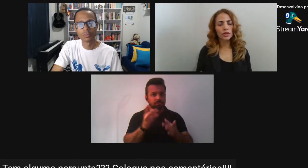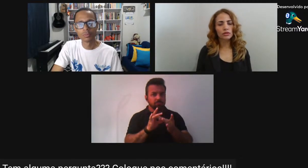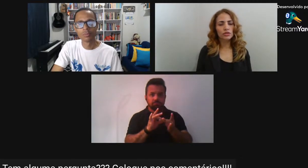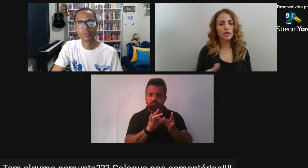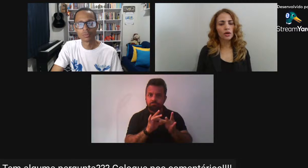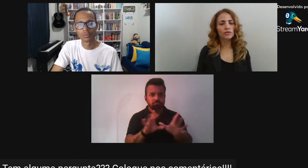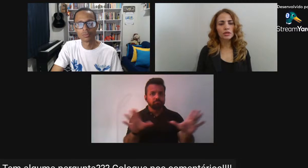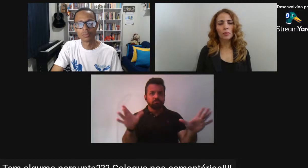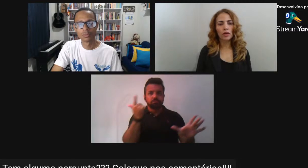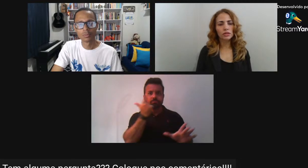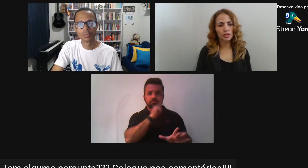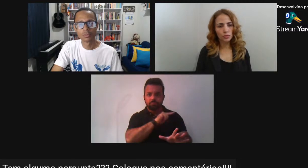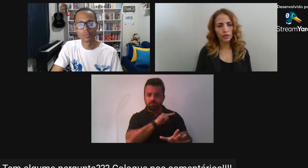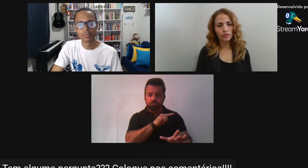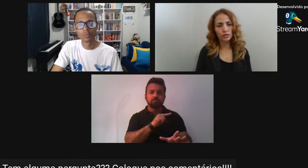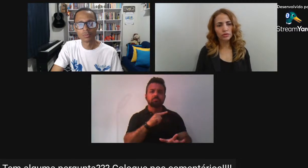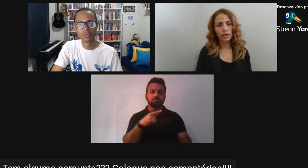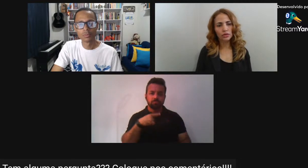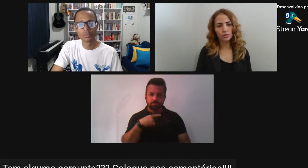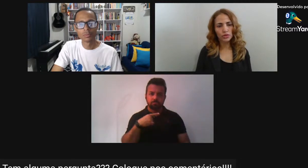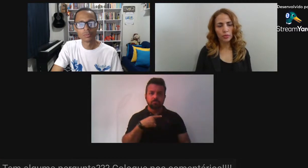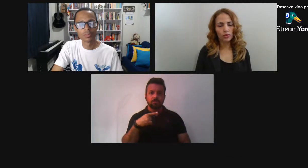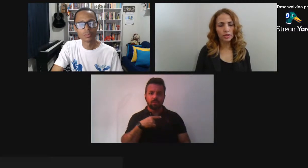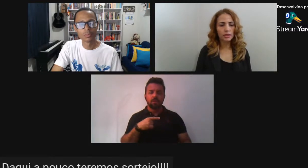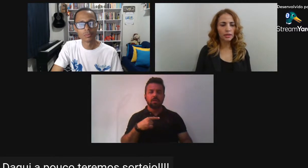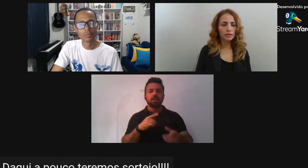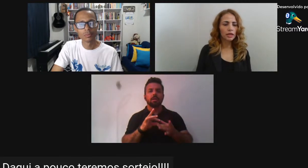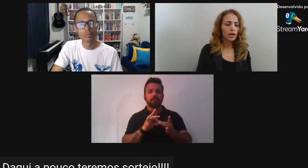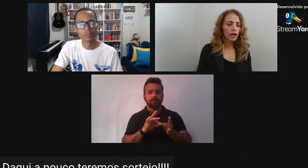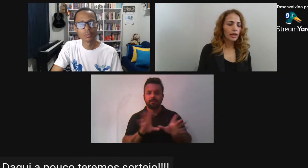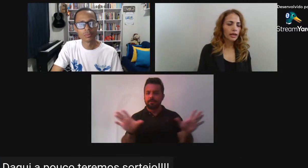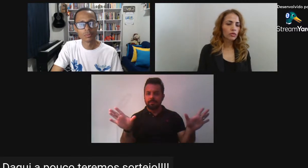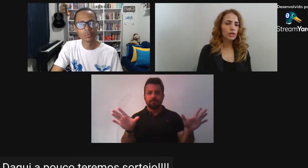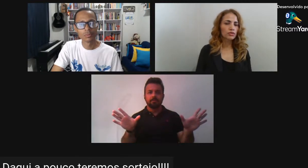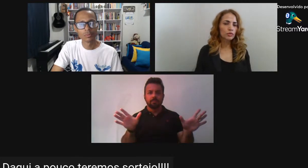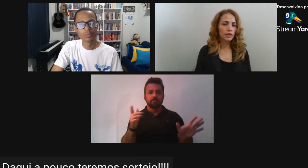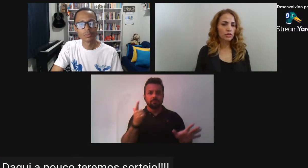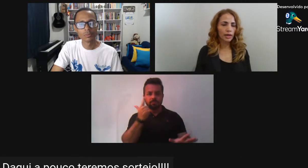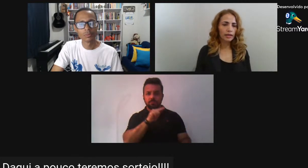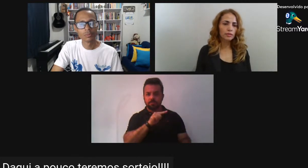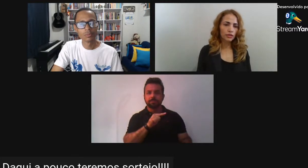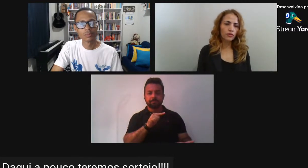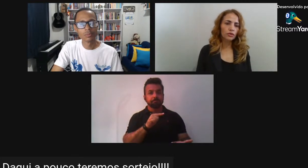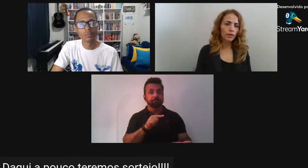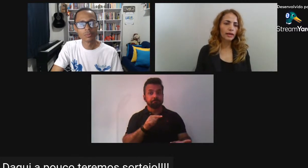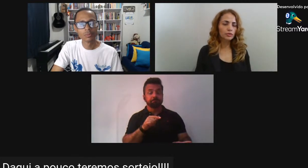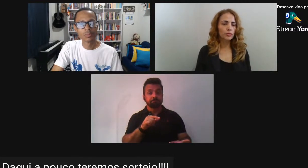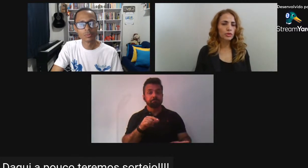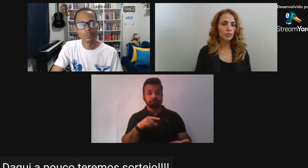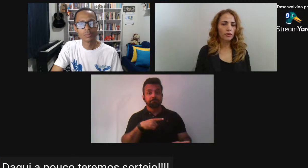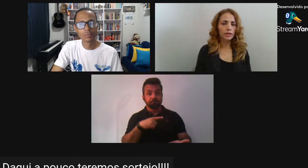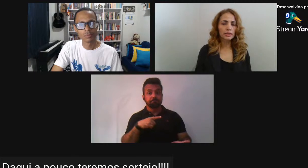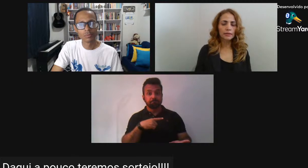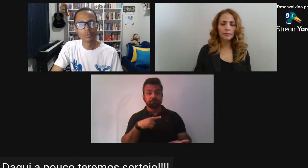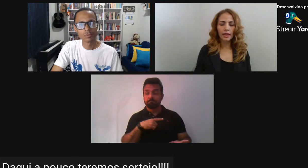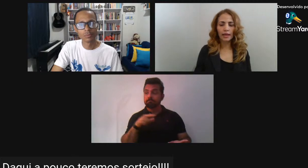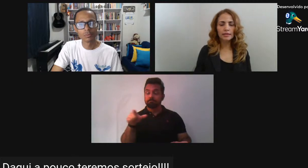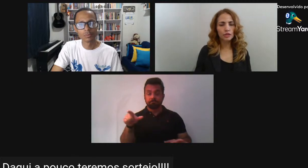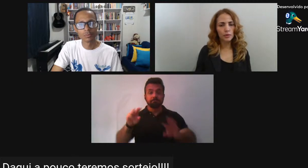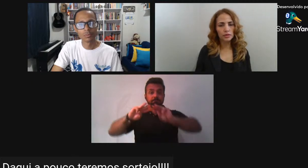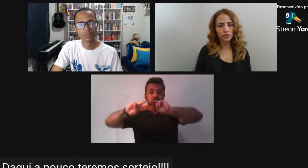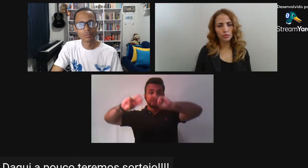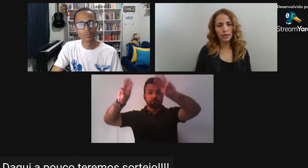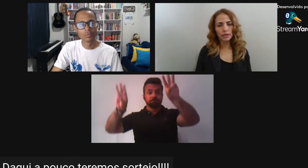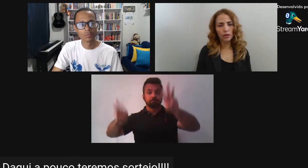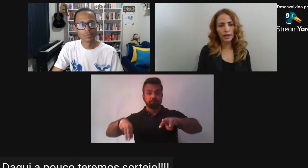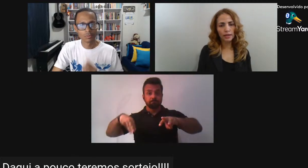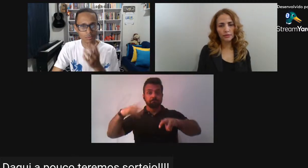acervo Do século XIX De São Paulo Está disponível No site do Museu Paulista Eram coleções particulares Mas que foram doadas Para o Museu Paulista Essa